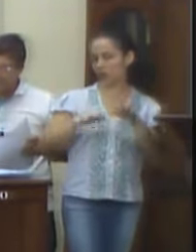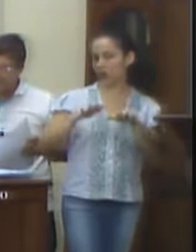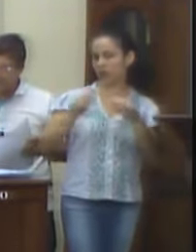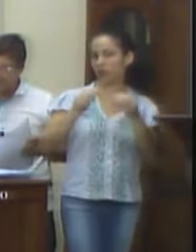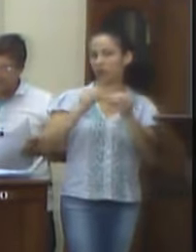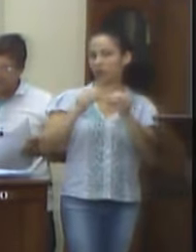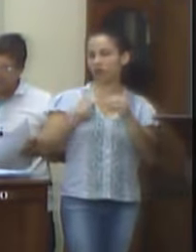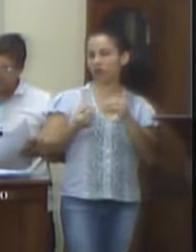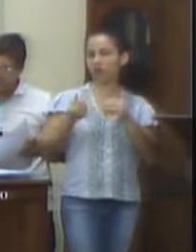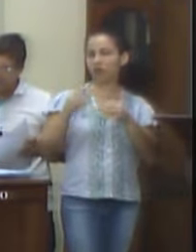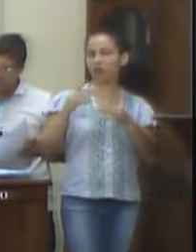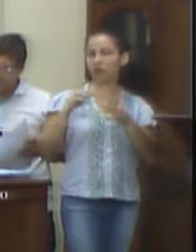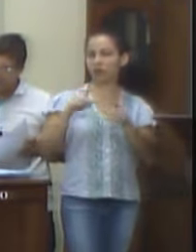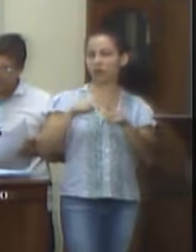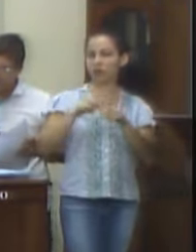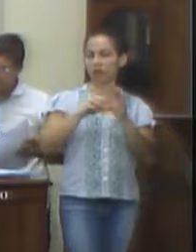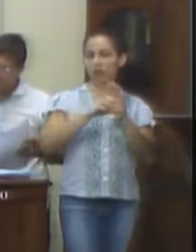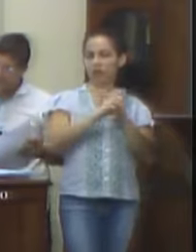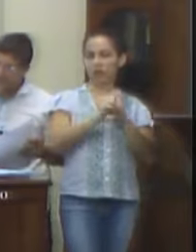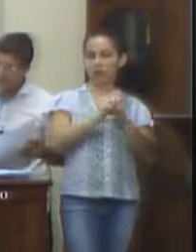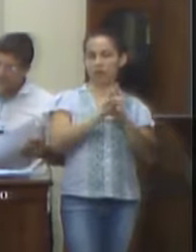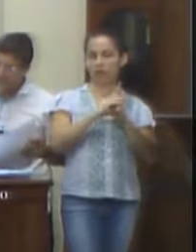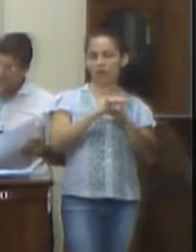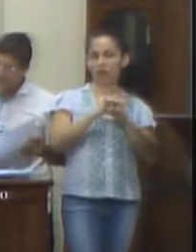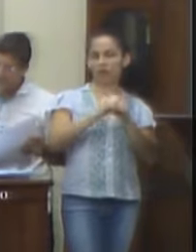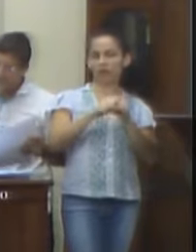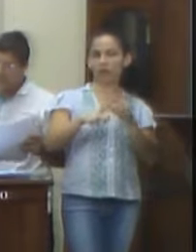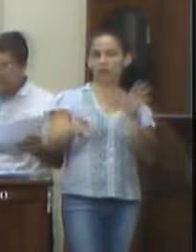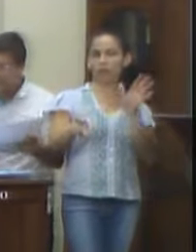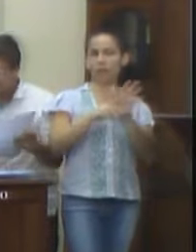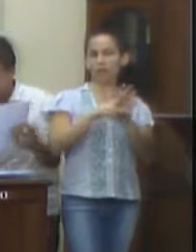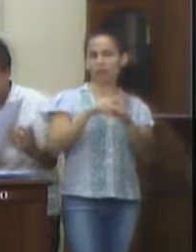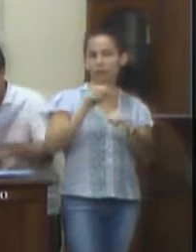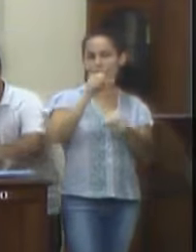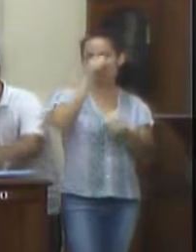financeiro e ou atorial do regime próprio de Previdência.